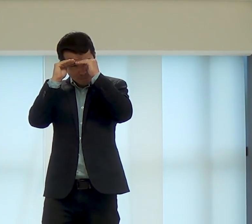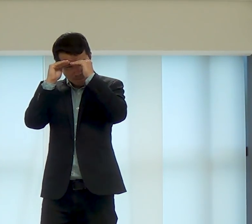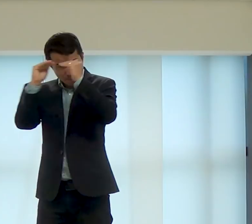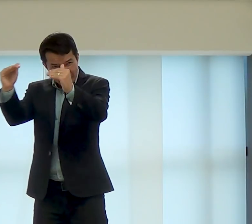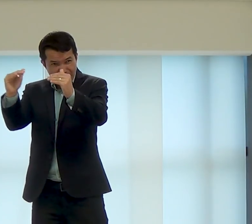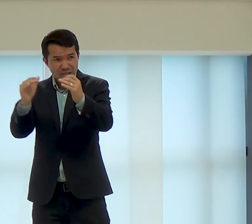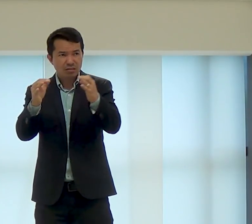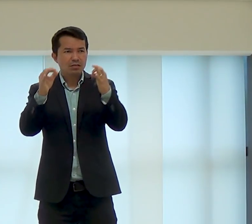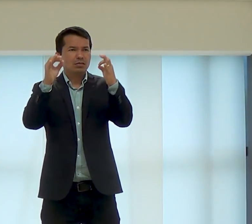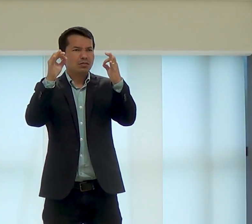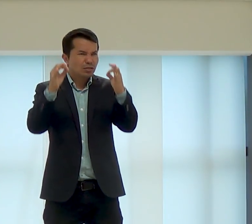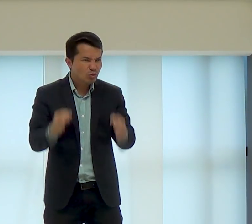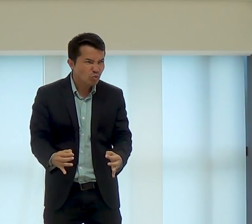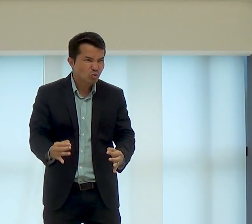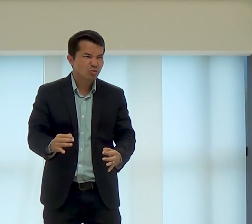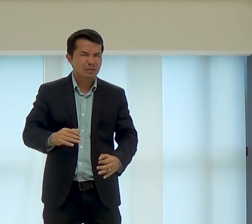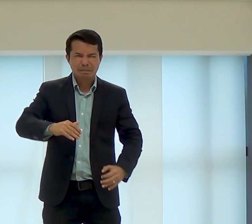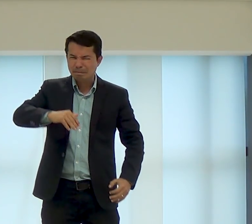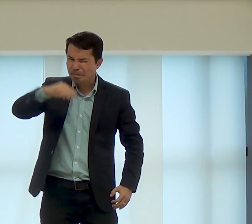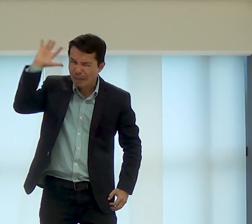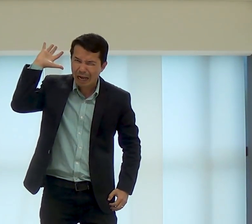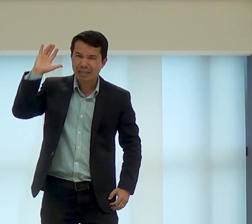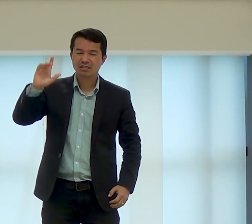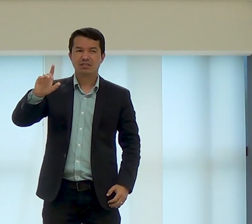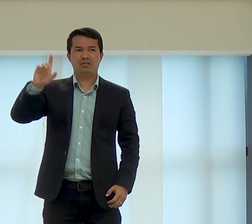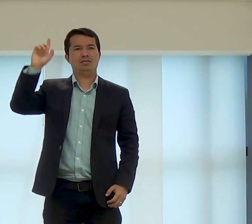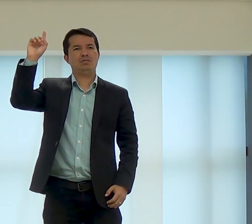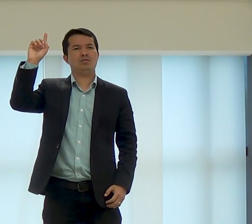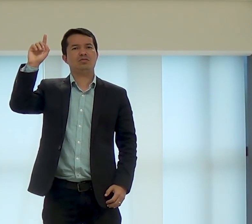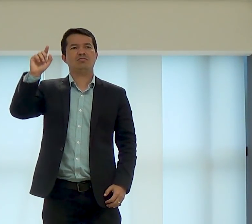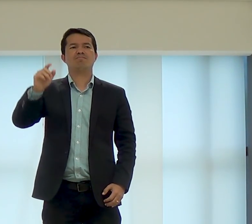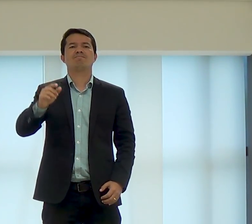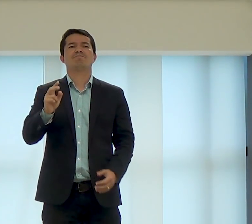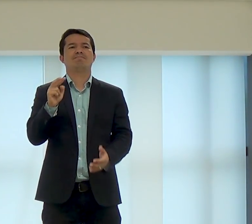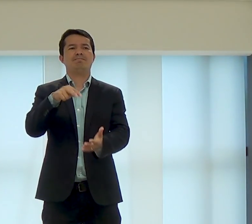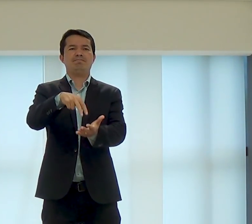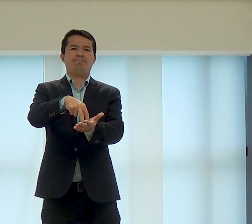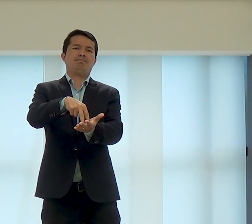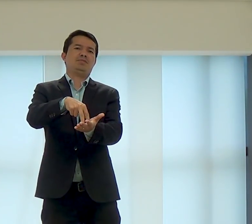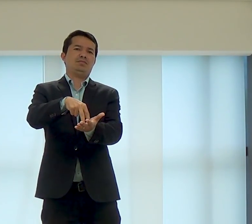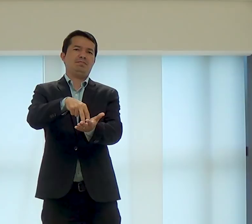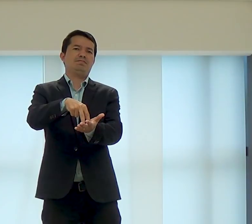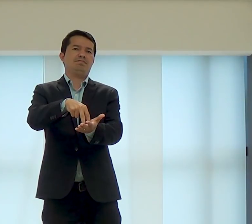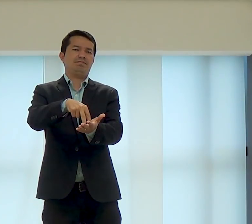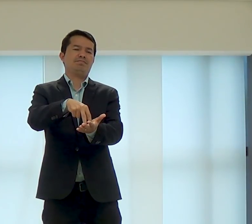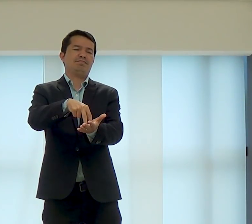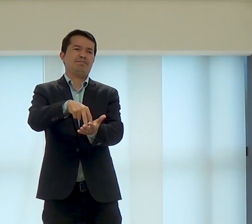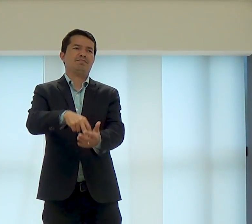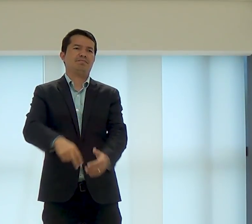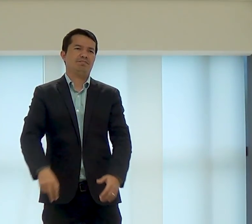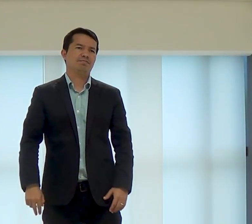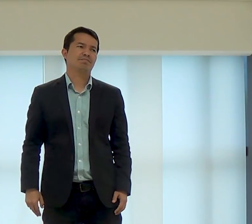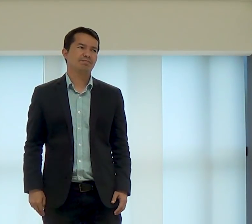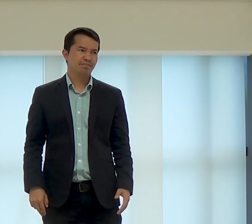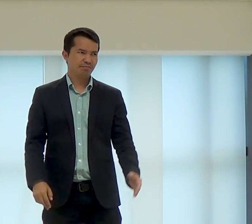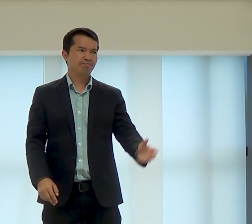deseja ser obediente, justo, correto, diante de, convido você se colocar em pé,